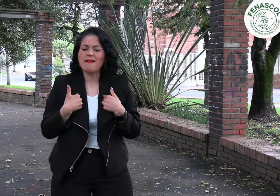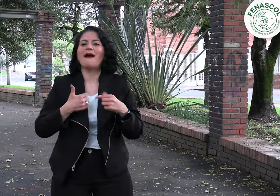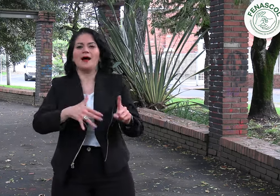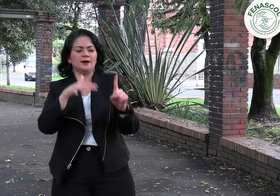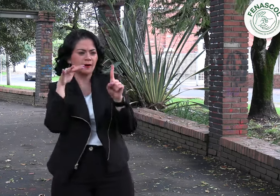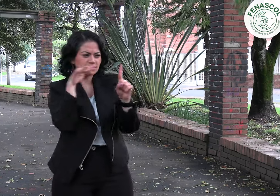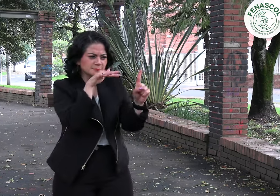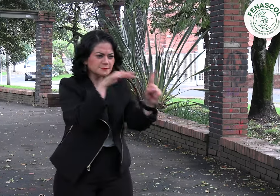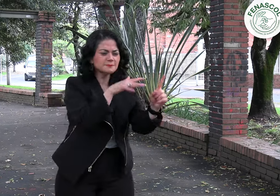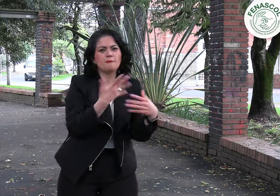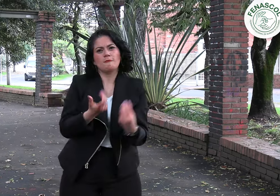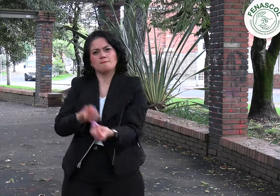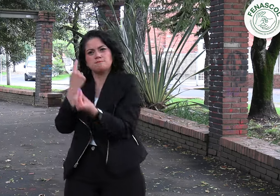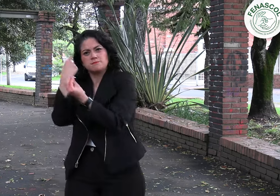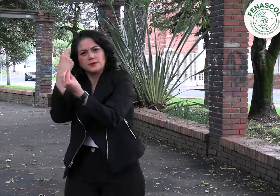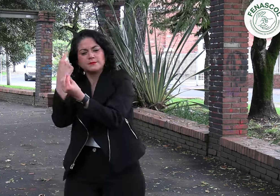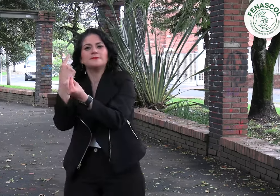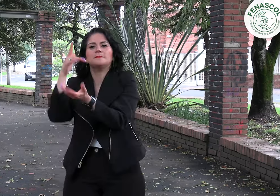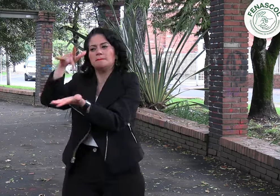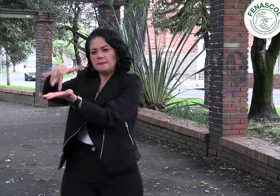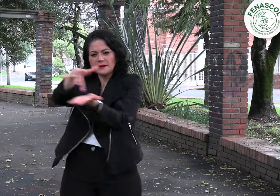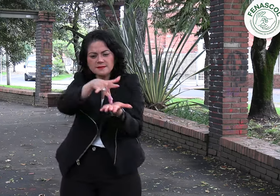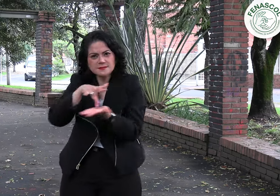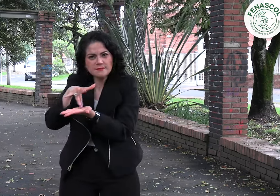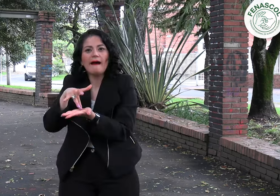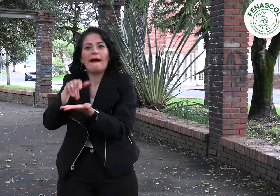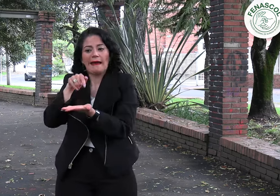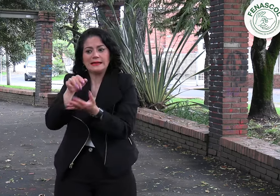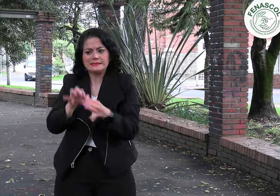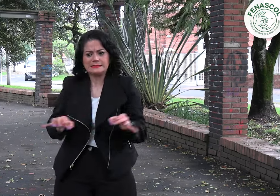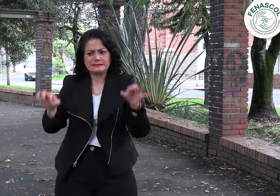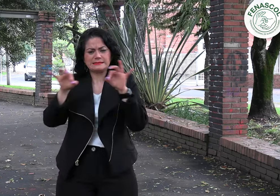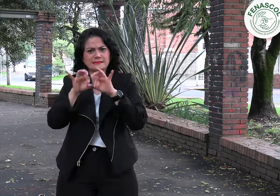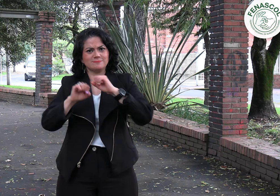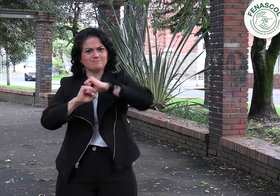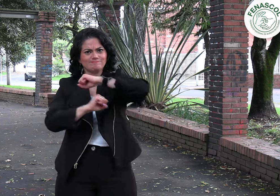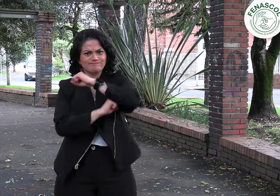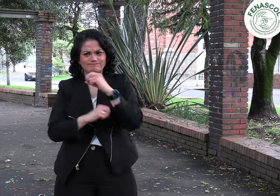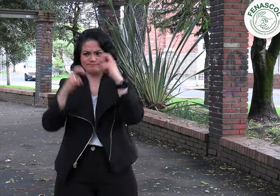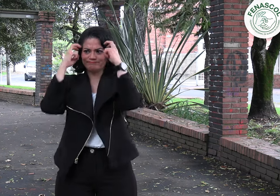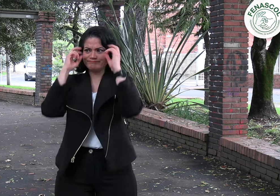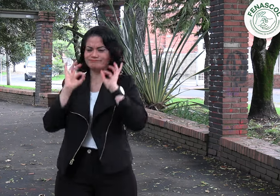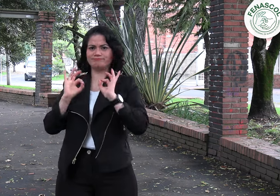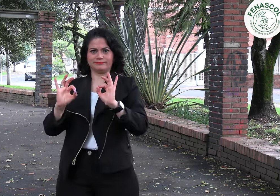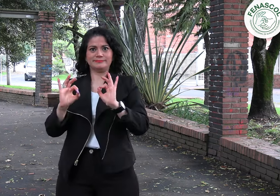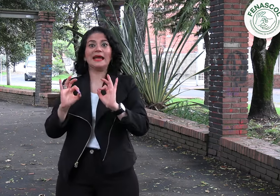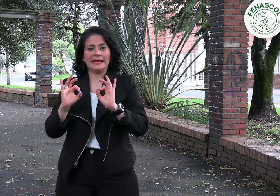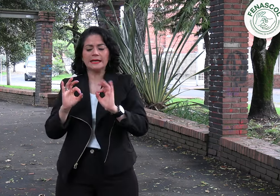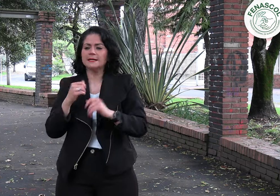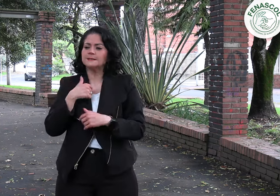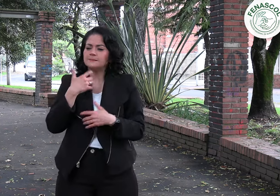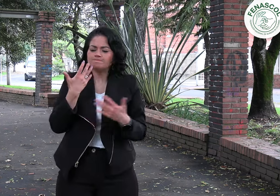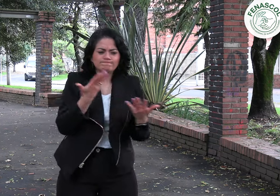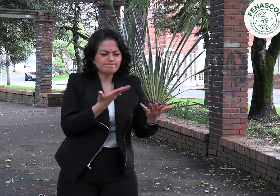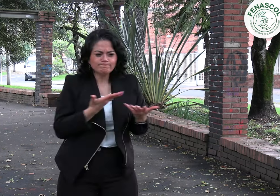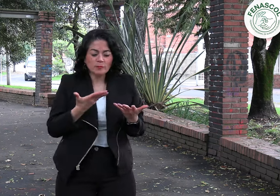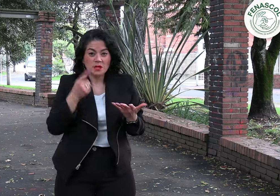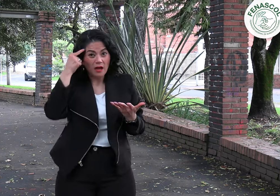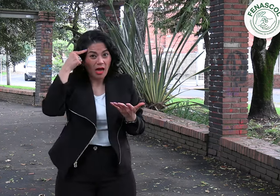fortalecimiento del conocimiento en incidencia y participación a nivel nacional. No limitándome solo a Bogotá,